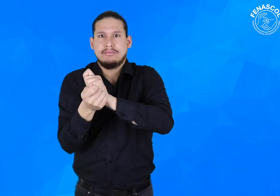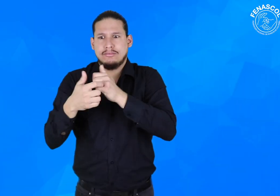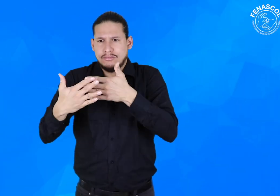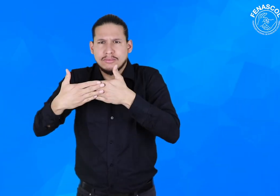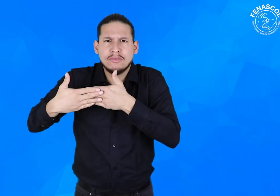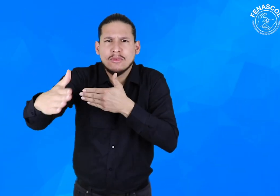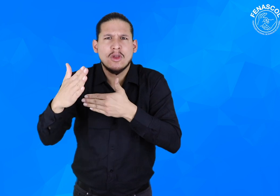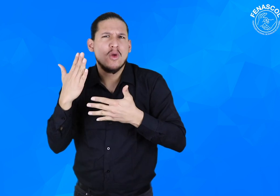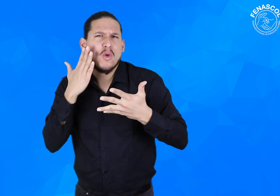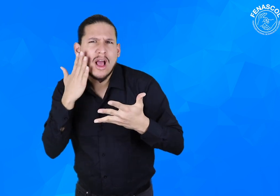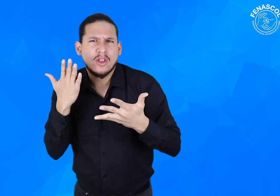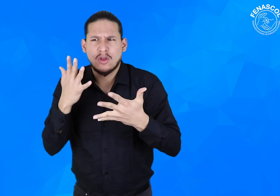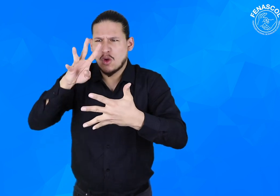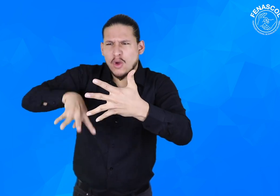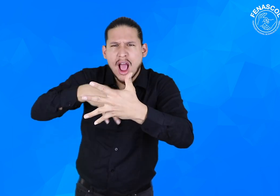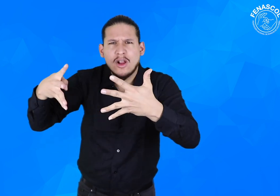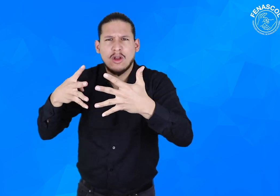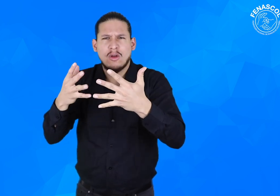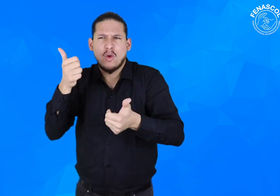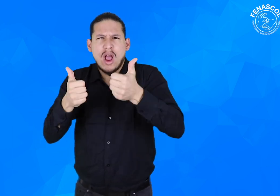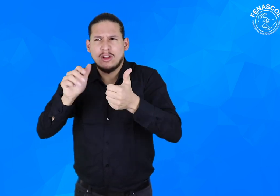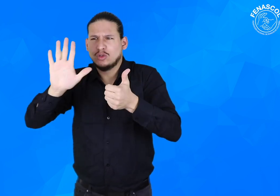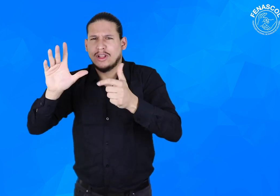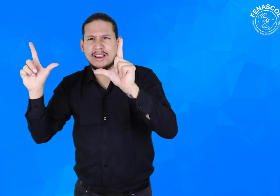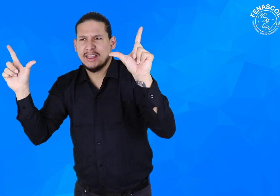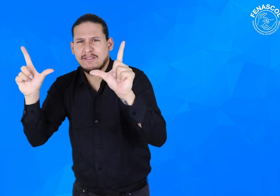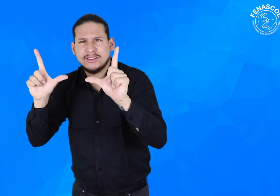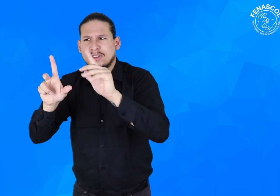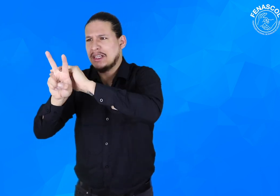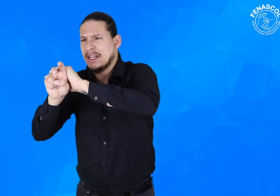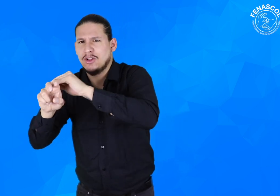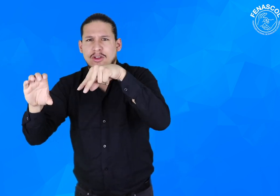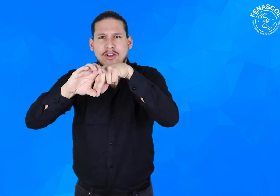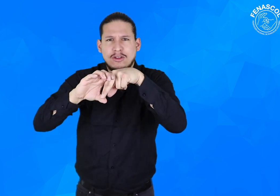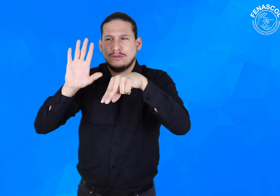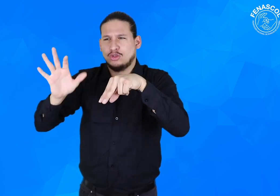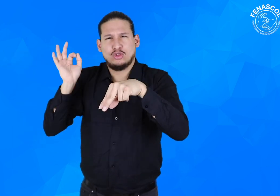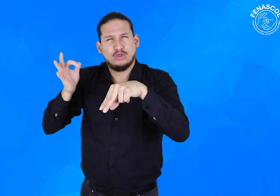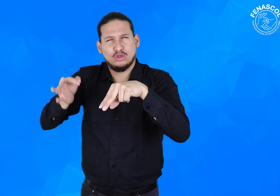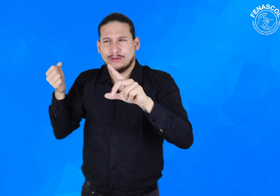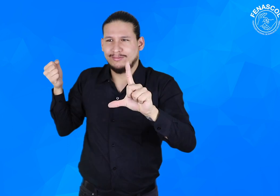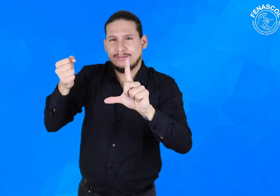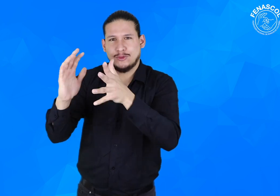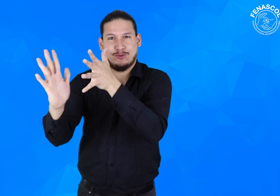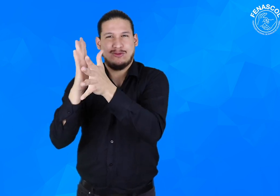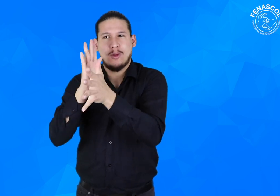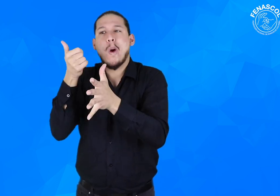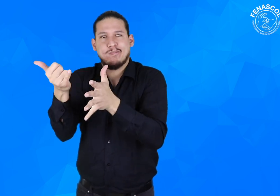Por lo tanto, a partir de ahora este cambiará y será el siguiente horario para la emisión de noticias del canal